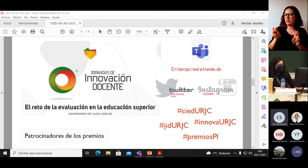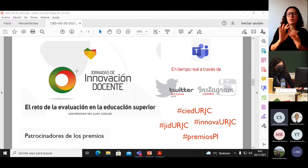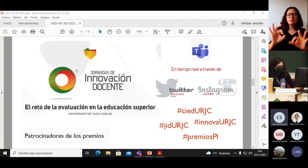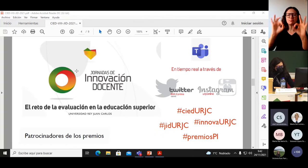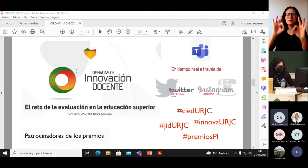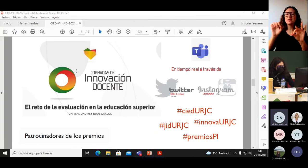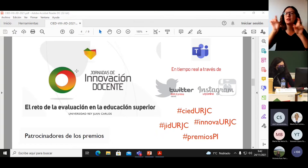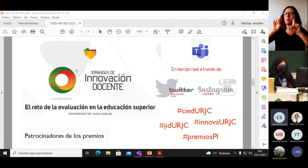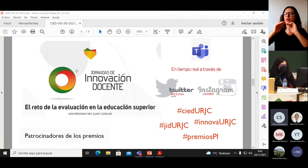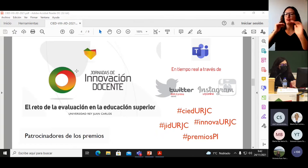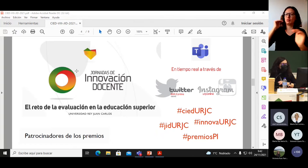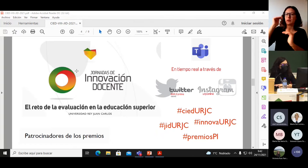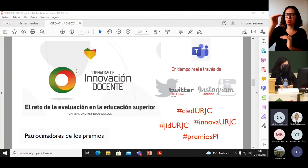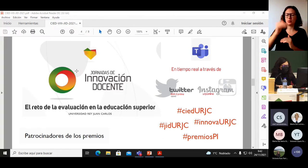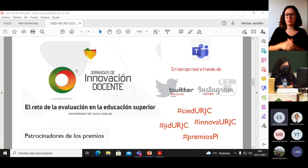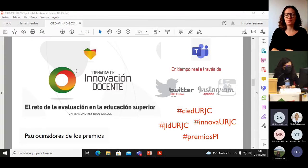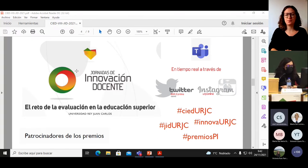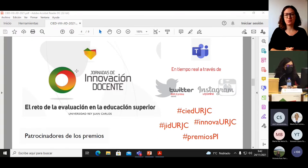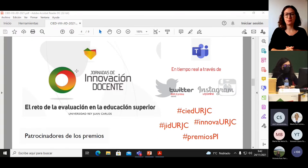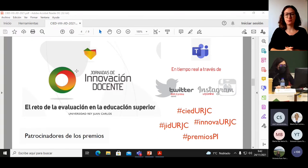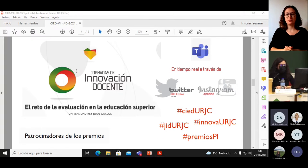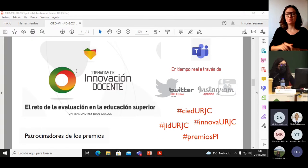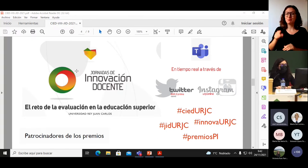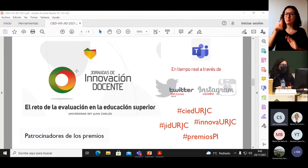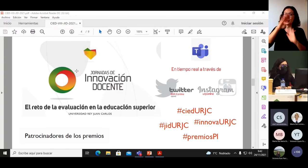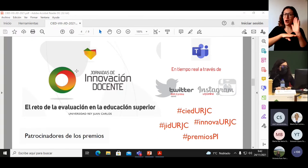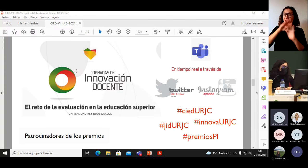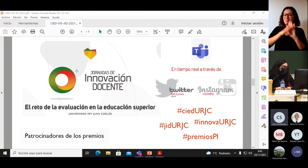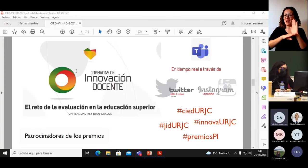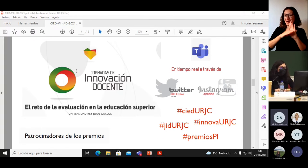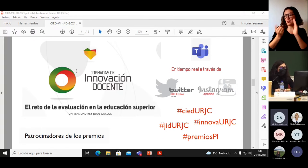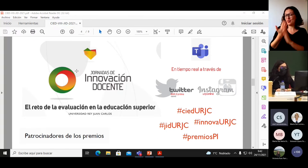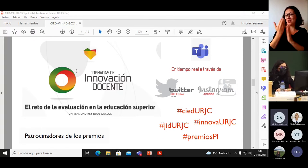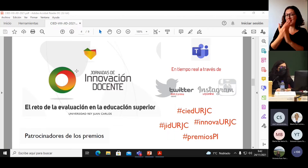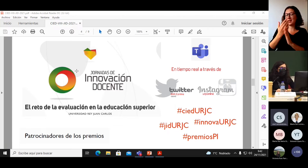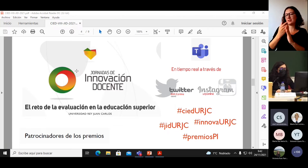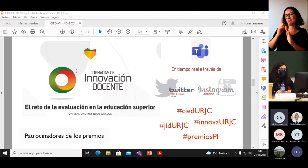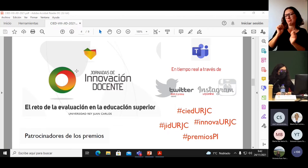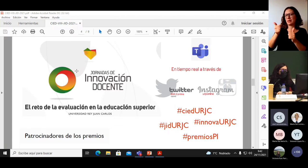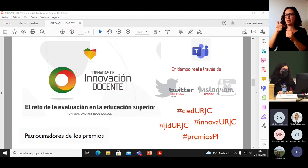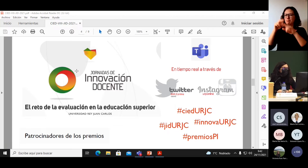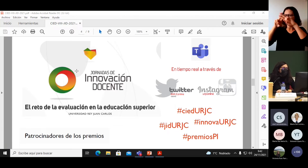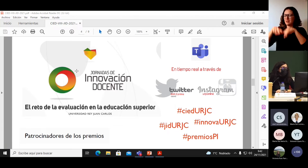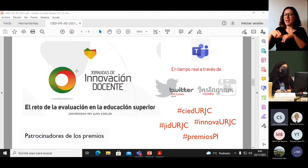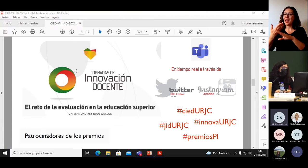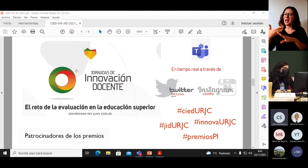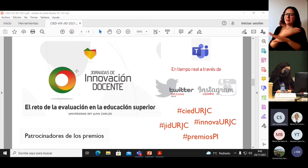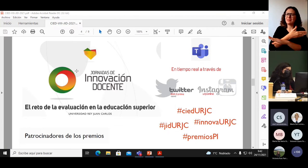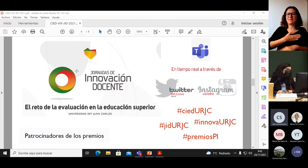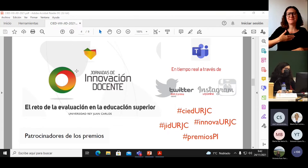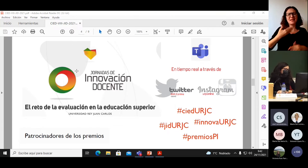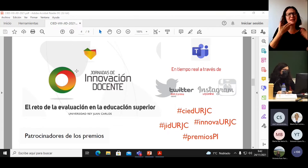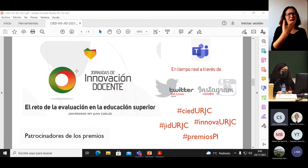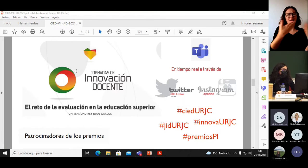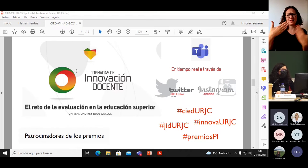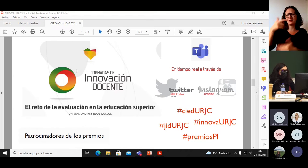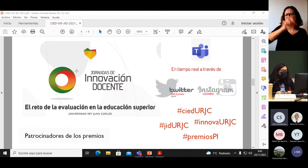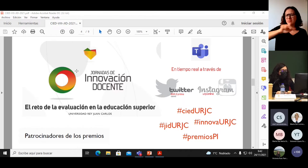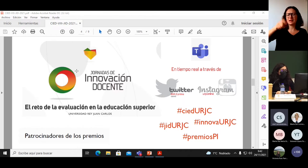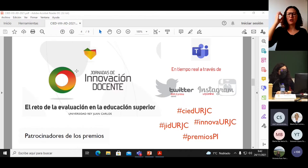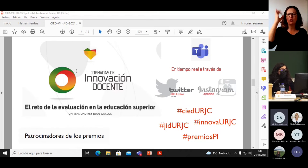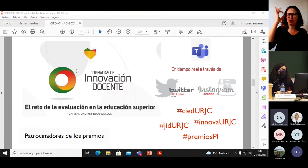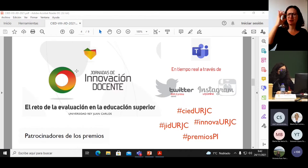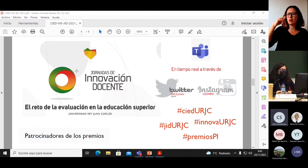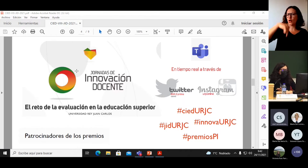Antes de repasar el programa de las jornadas, quiero darles gracias a todos los pendientes que van a participar tanto hoy como mañana en las